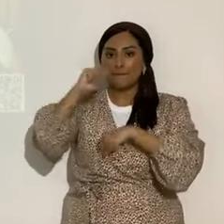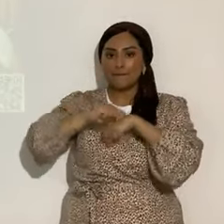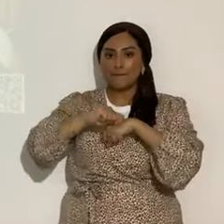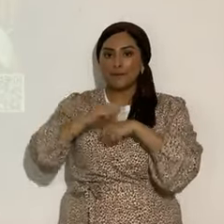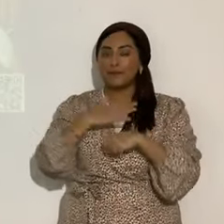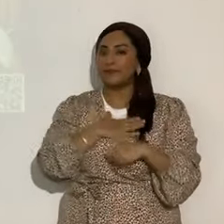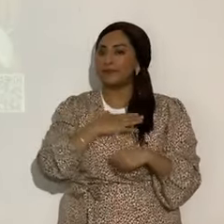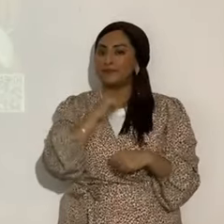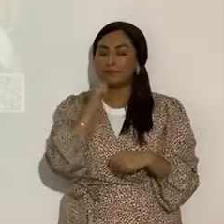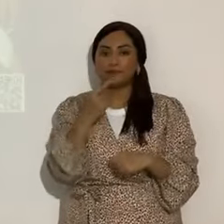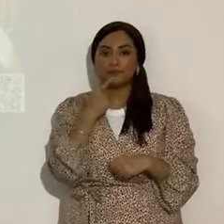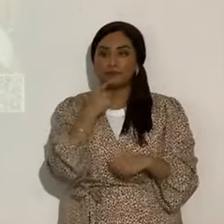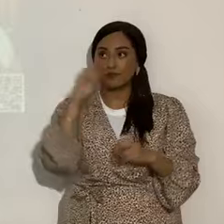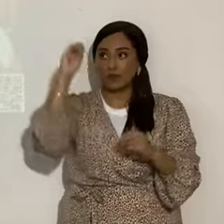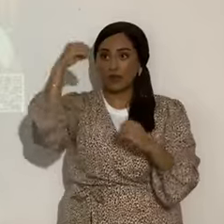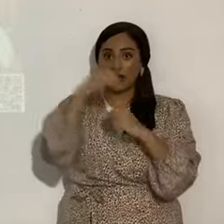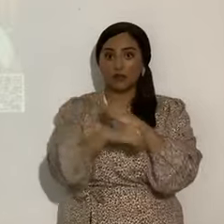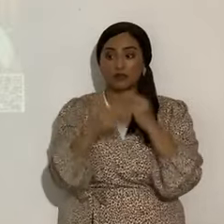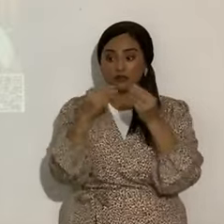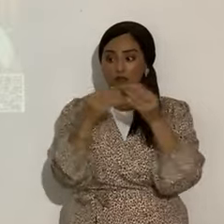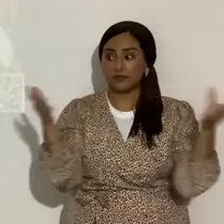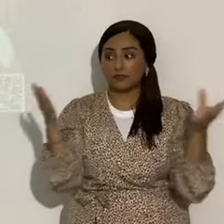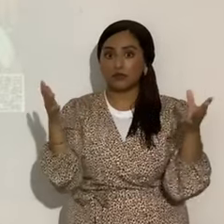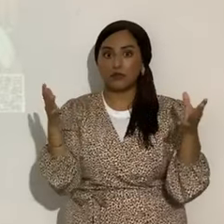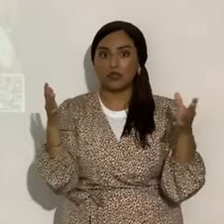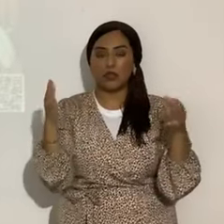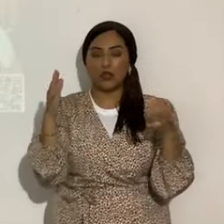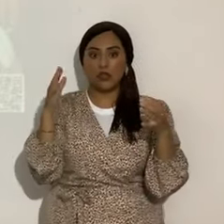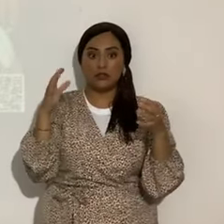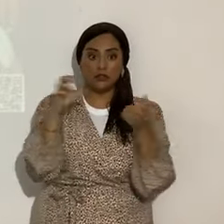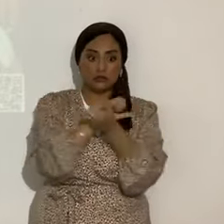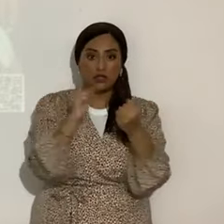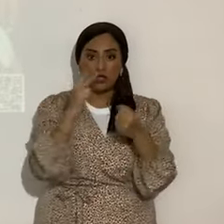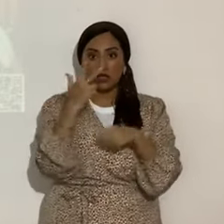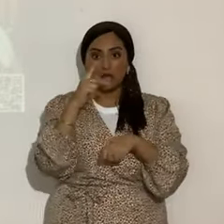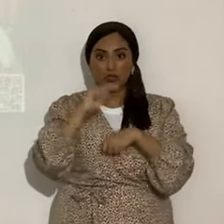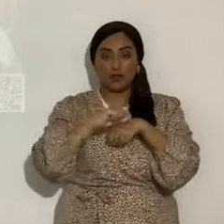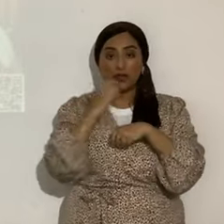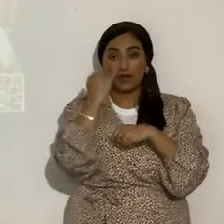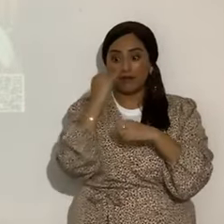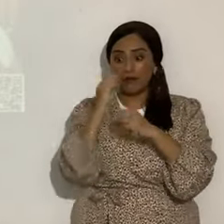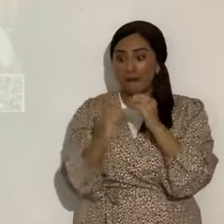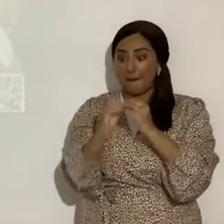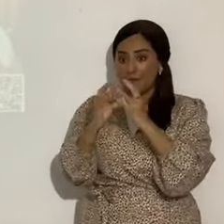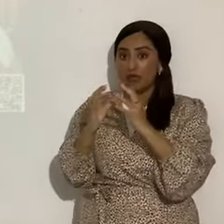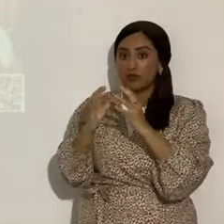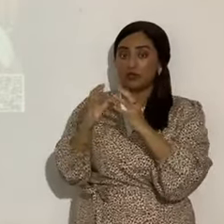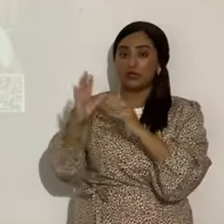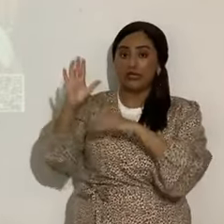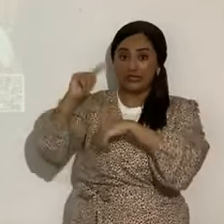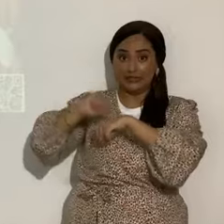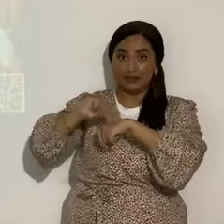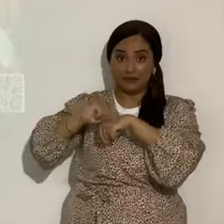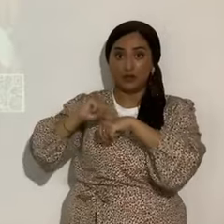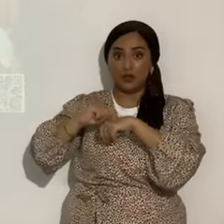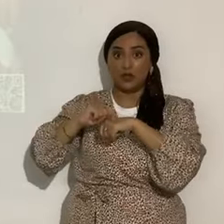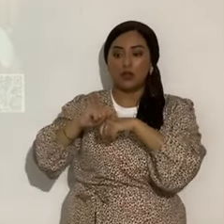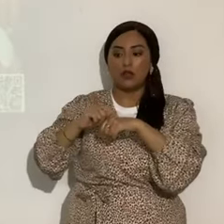estoy diciendo que este cometa va a anunciar que se va a destruir el tercer templo, porque si se construye un templo, va a ser construido por Hasatán,